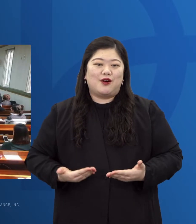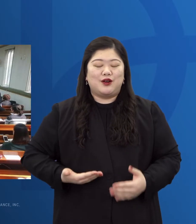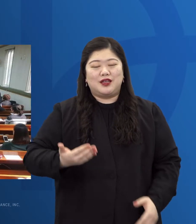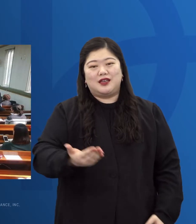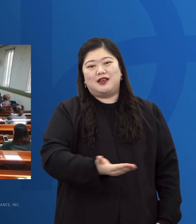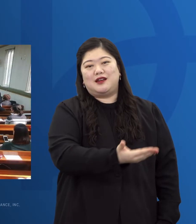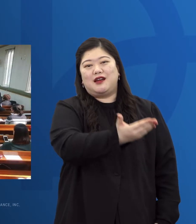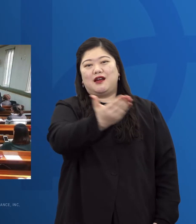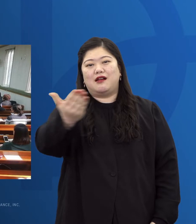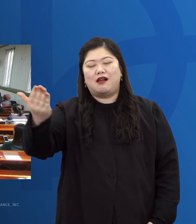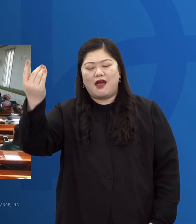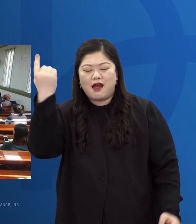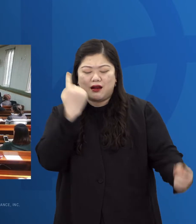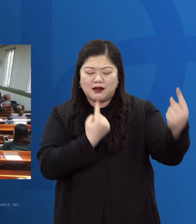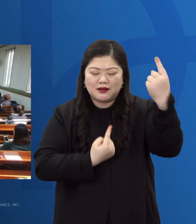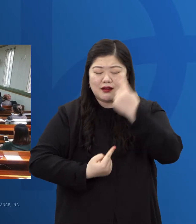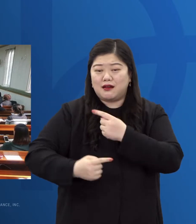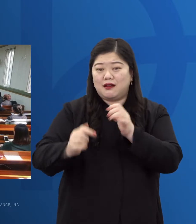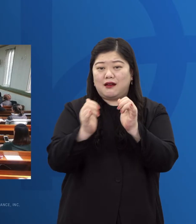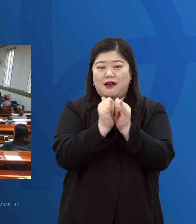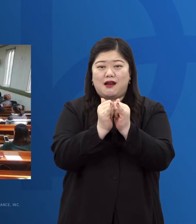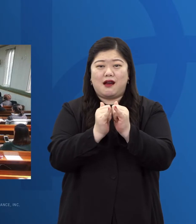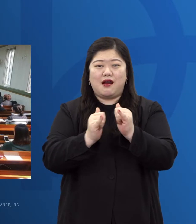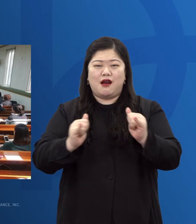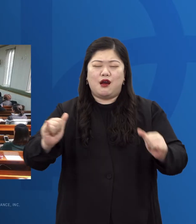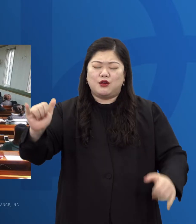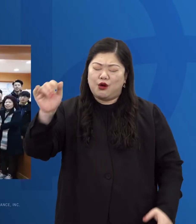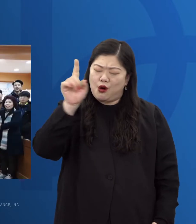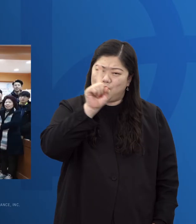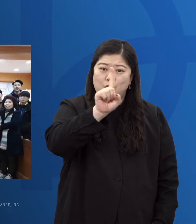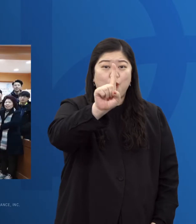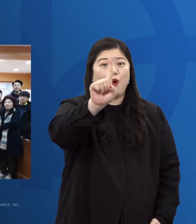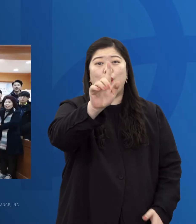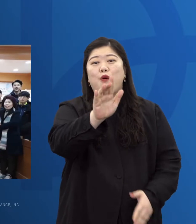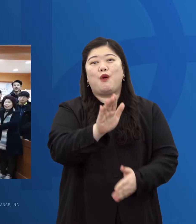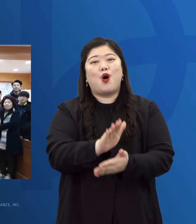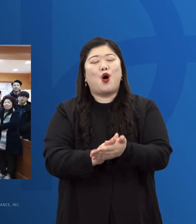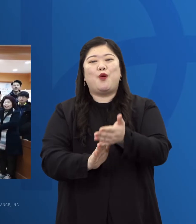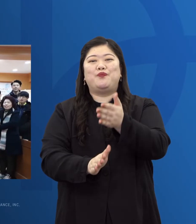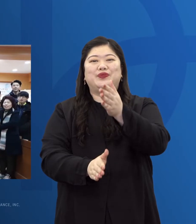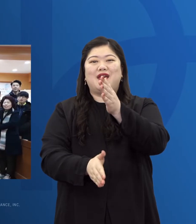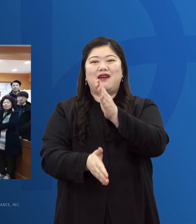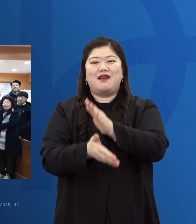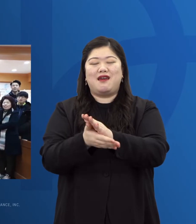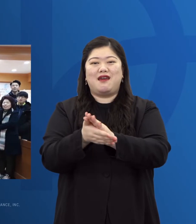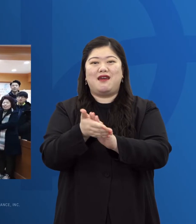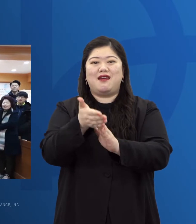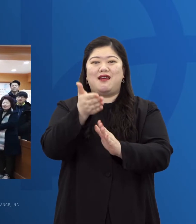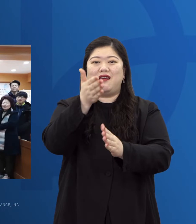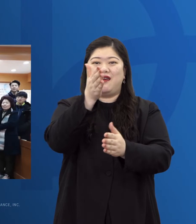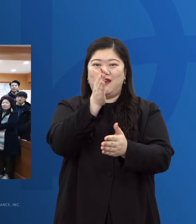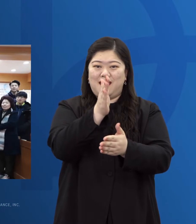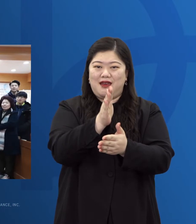너희를 해칠 자가 결코 없네